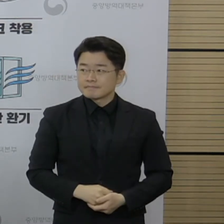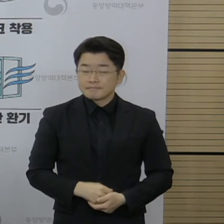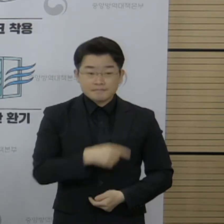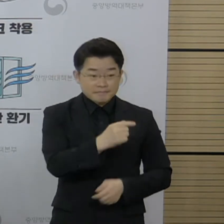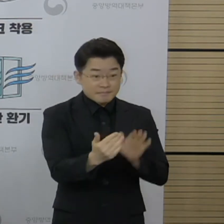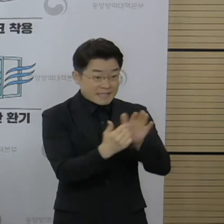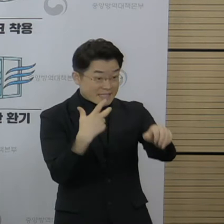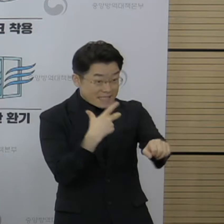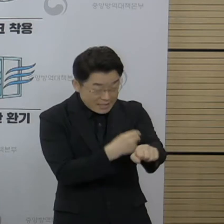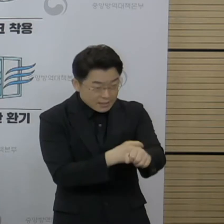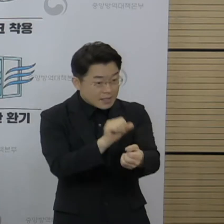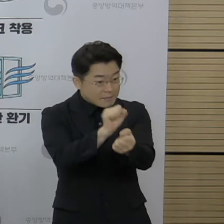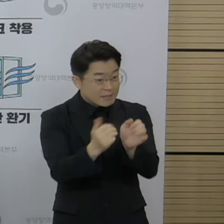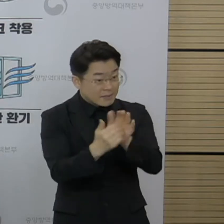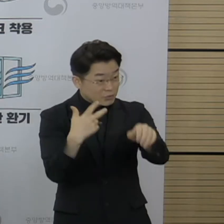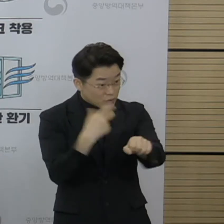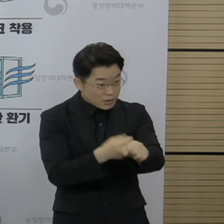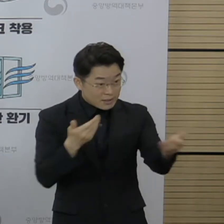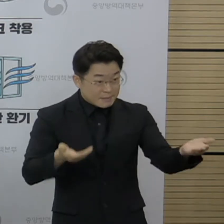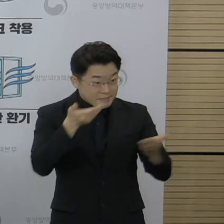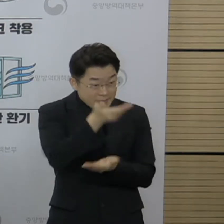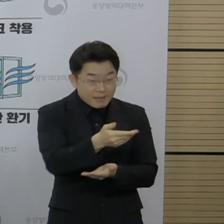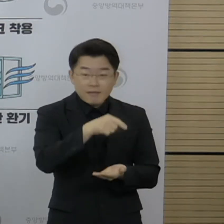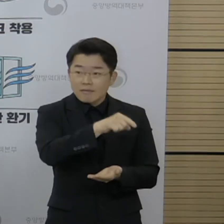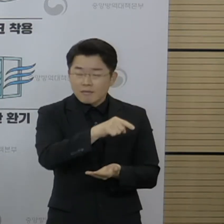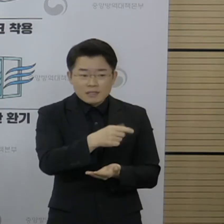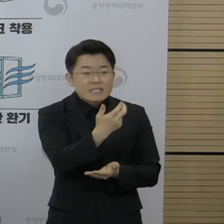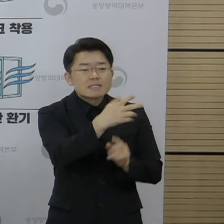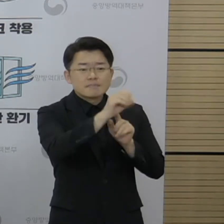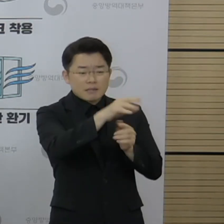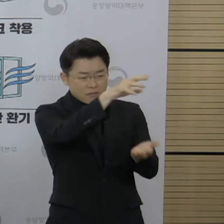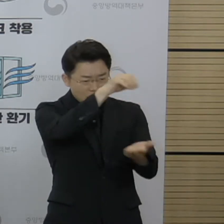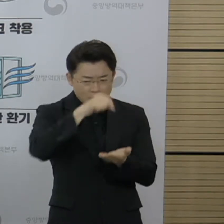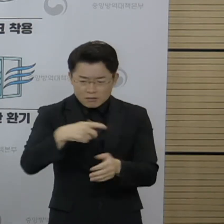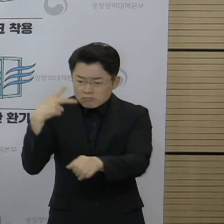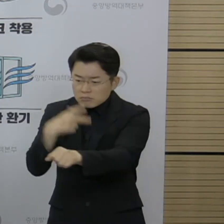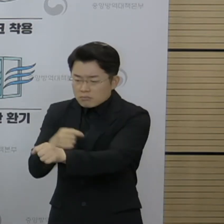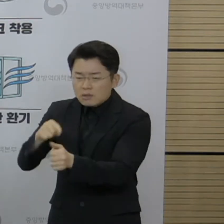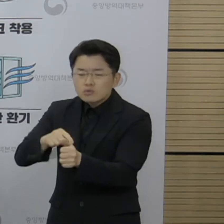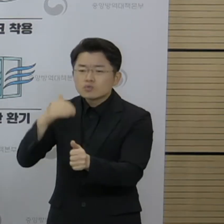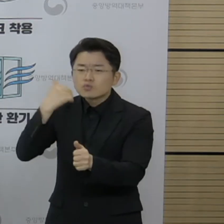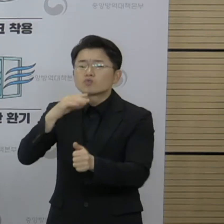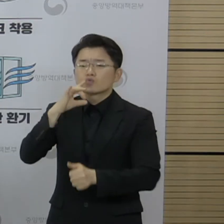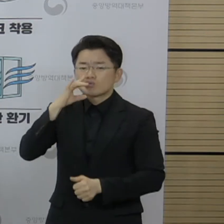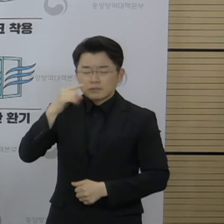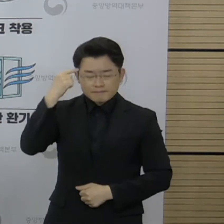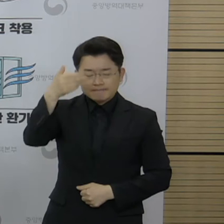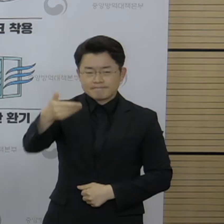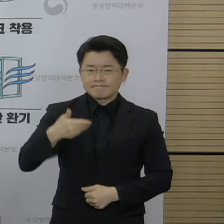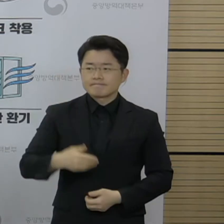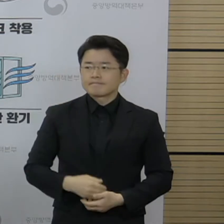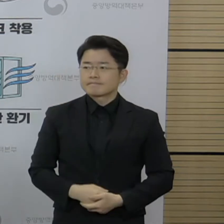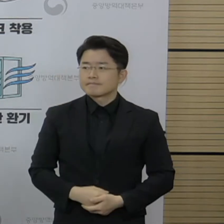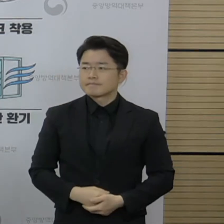체결받는 백신 70만 회분의 구체적인 접종 대상이 궁금하다. 질문 두 가지 있습니다.